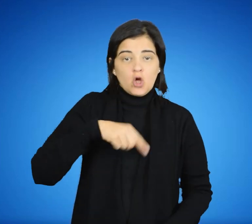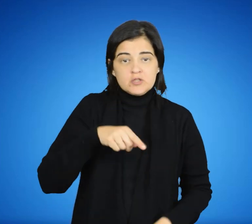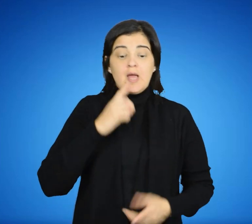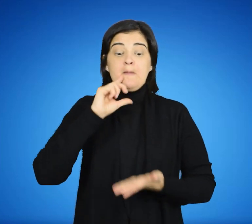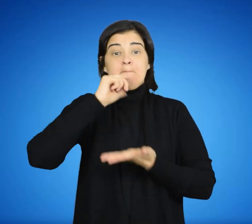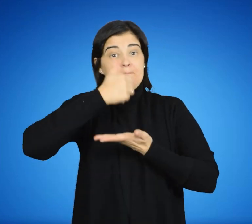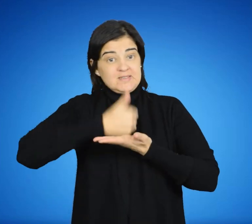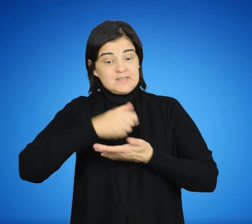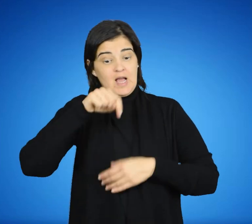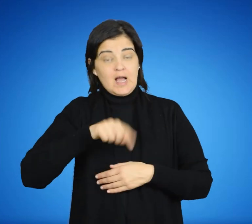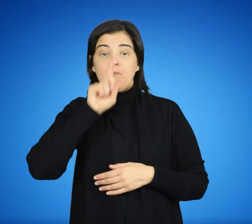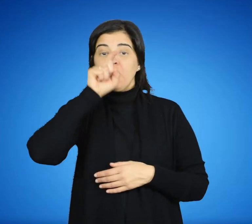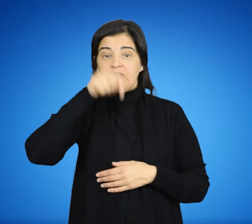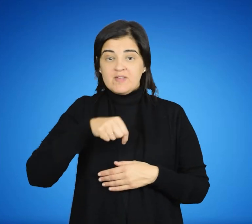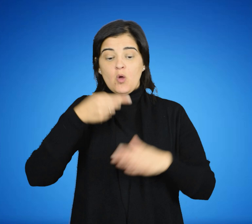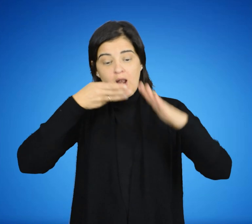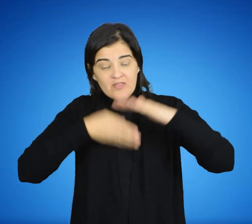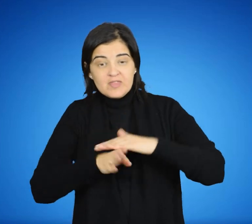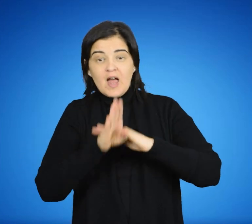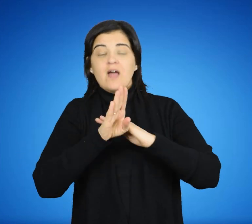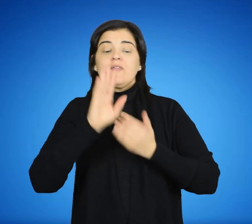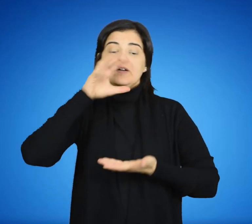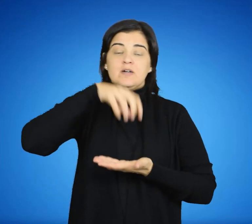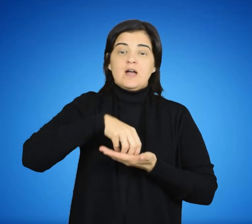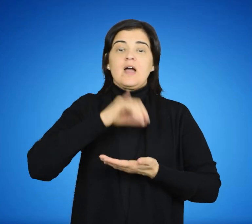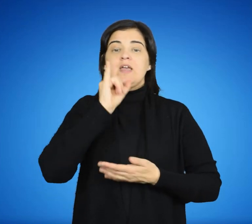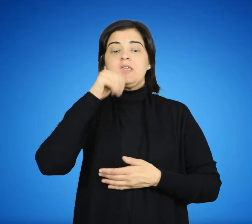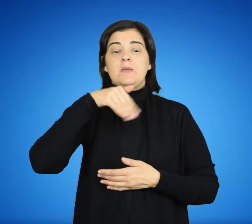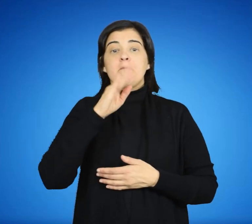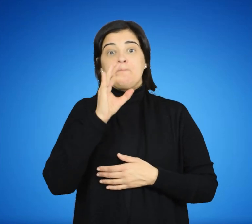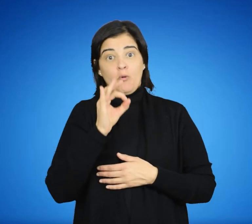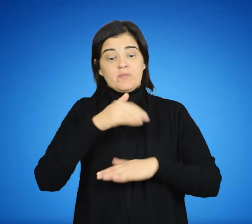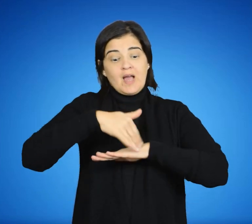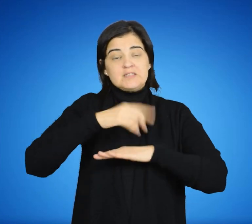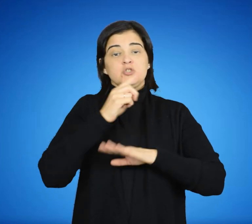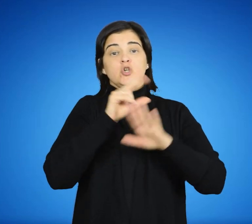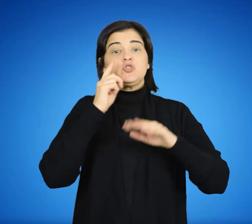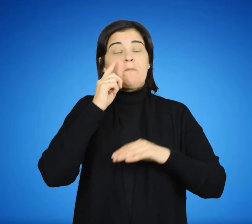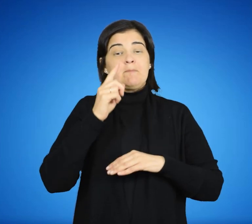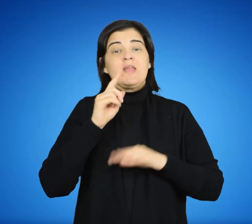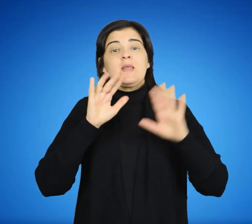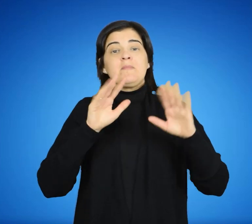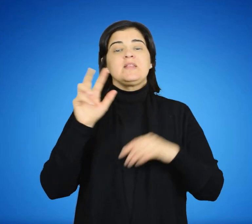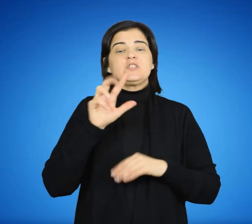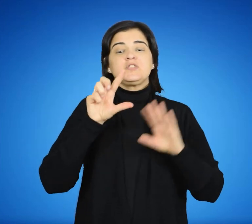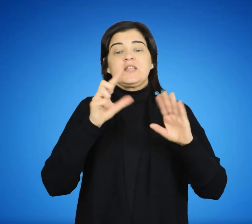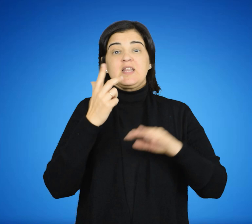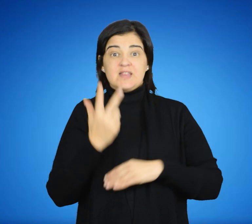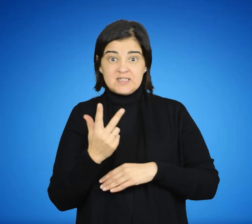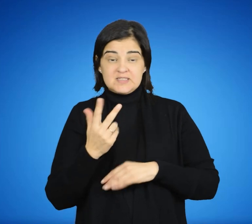presencial en Montevideo en el hall central de la sede de INPO, 18 de julio de 1373, los días